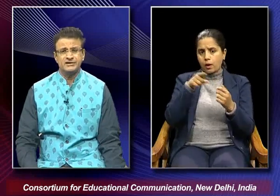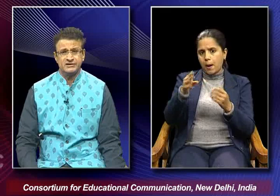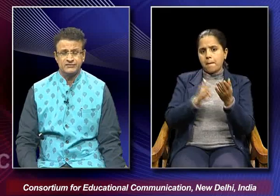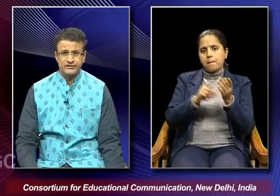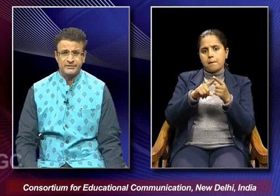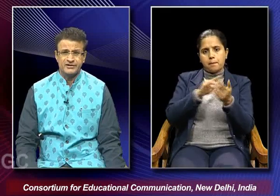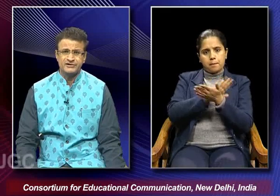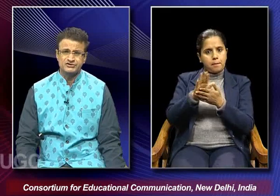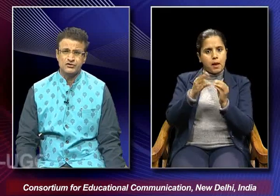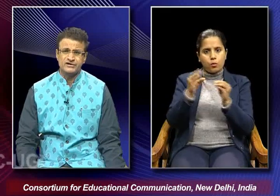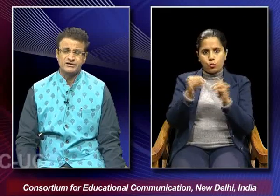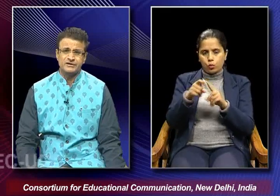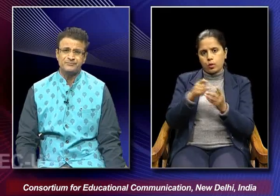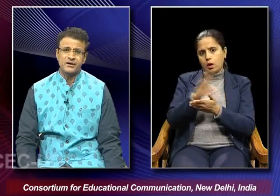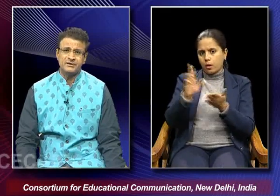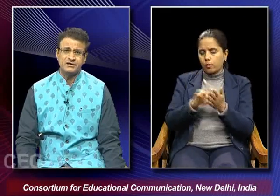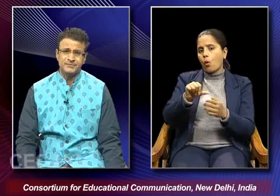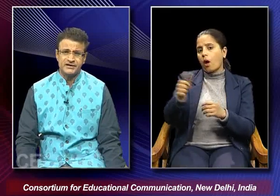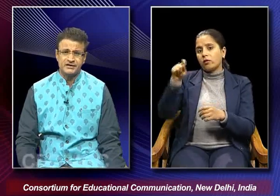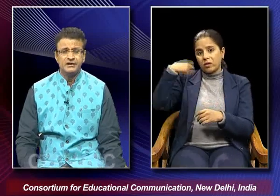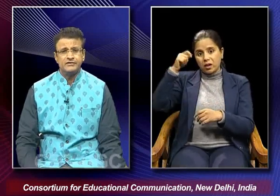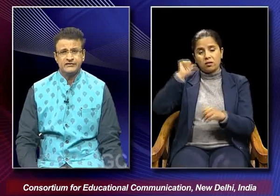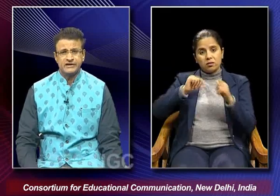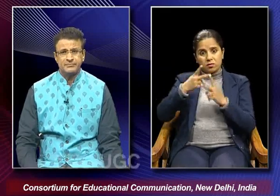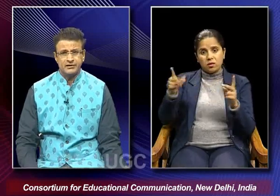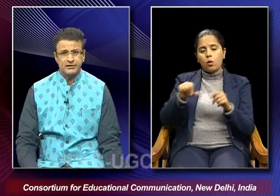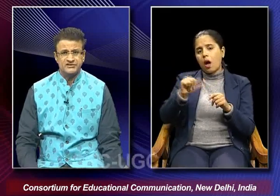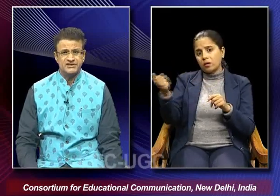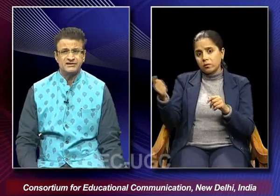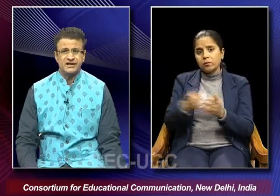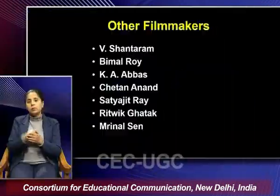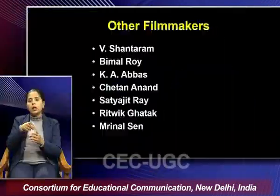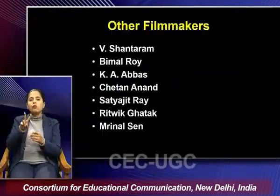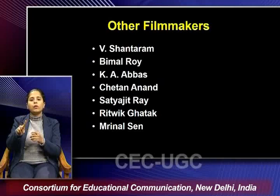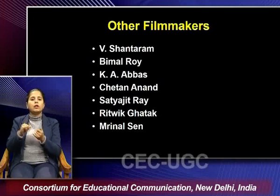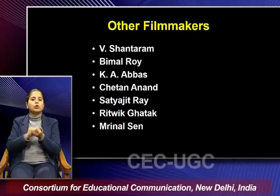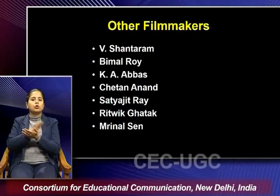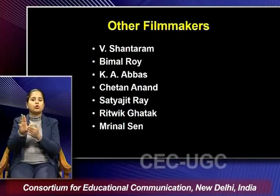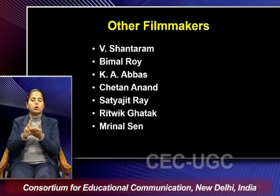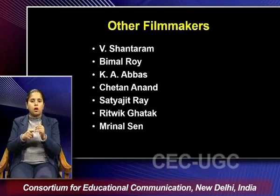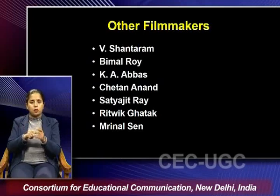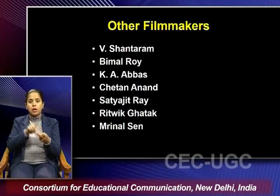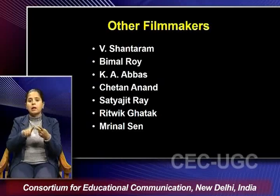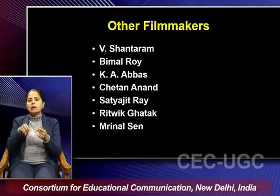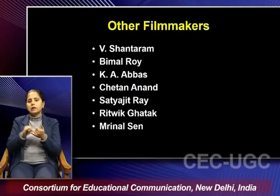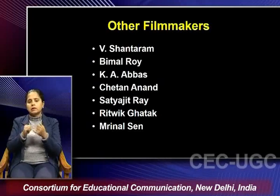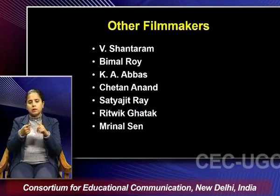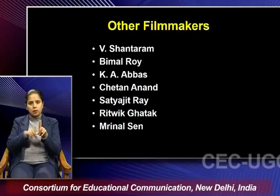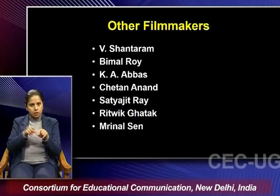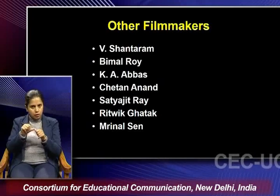with other filmmakers of that particular period for example vishanta ram bimal roy satyajit rai